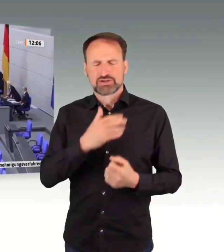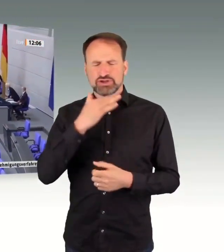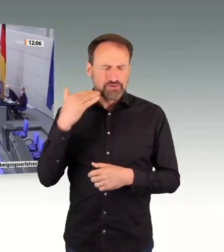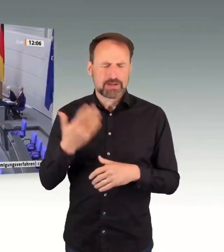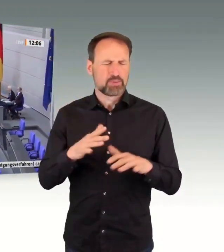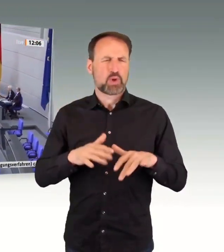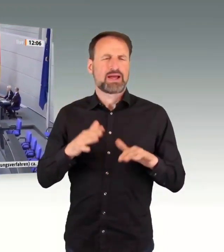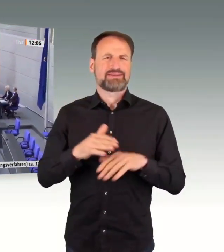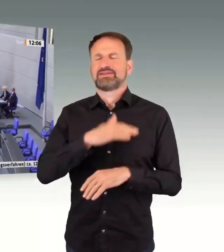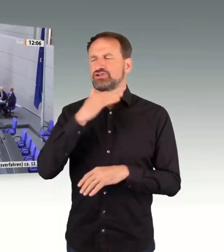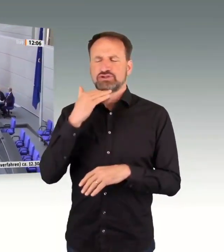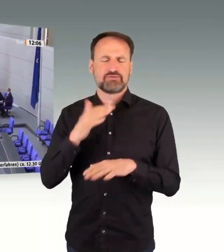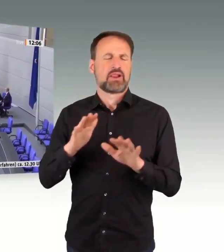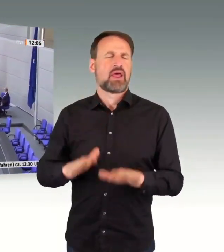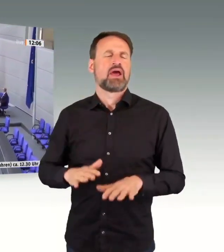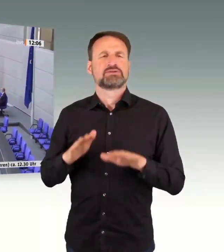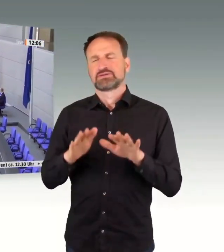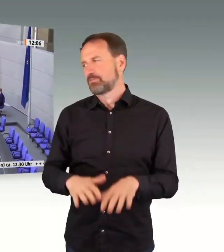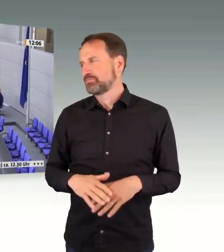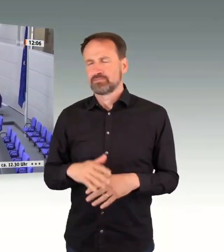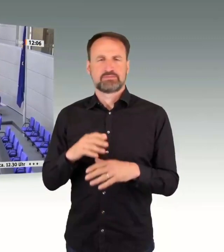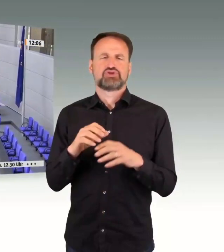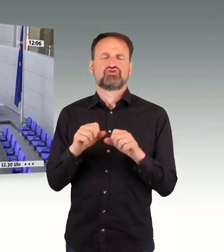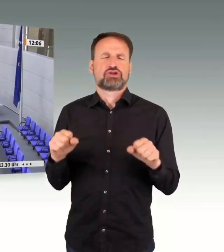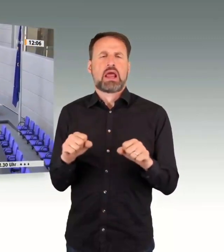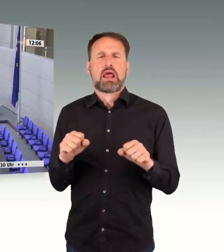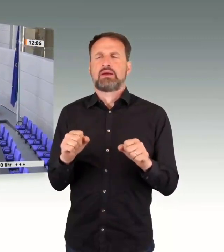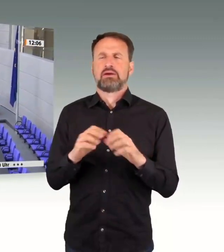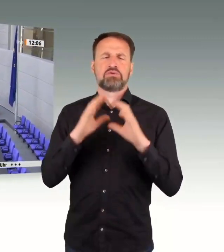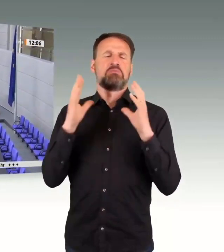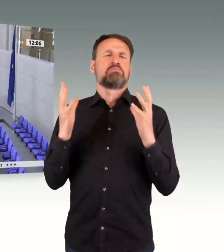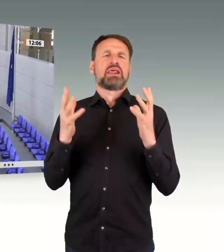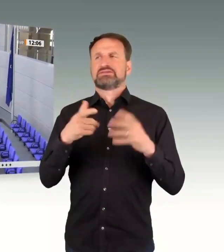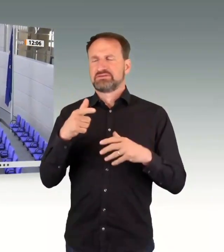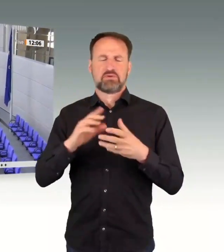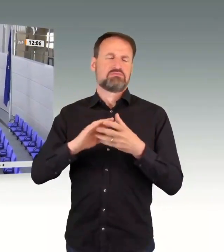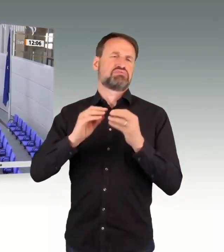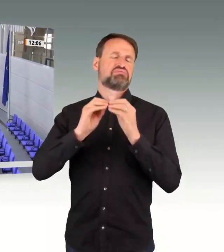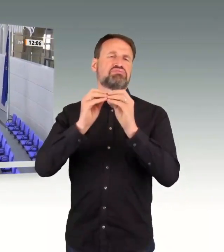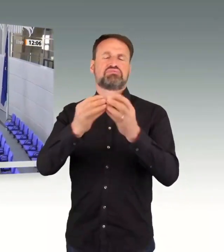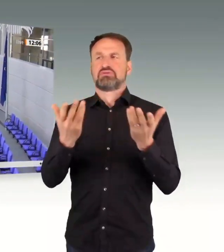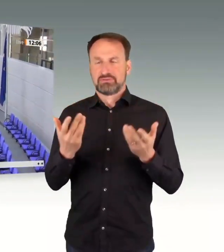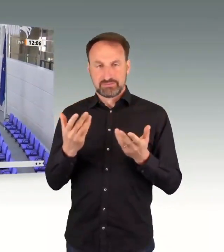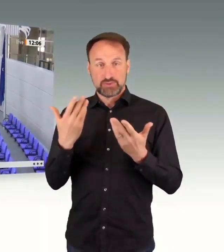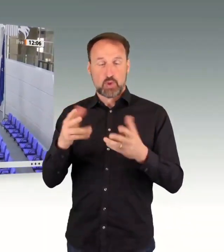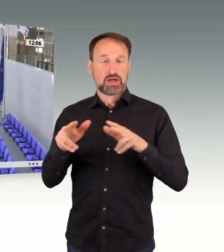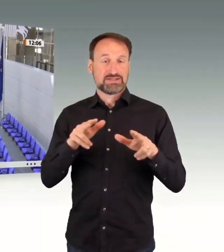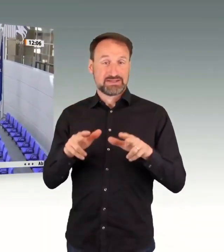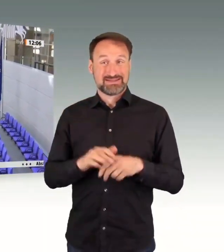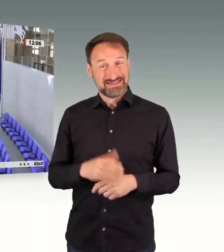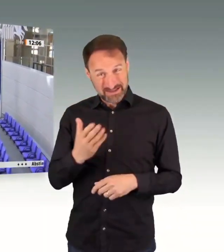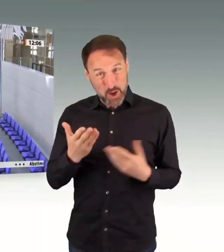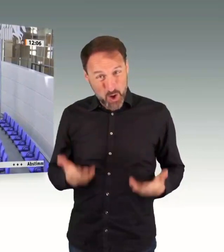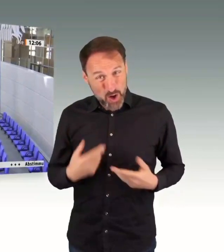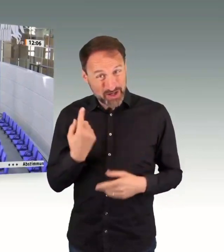zu starr und zu komplex organisiert. Das sagen wir nicht heute mit dem Antrag, weil das hat die CDU-CSU-Fraktion